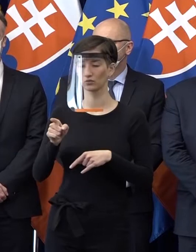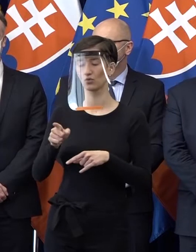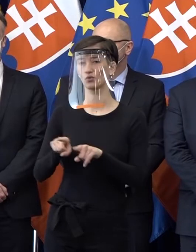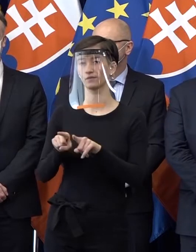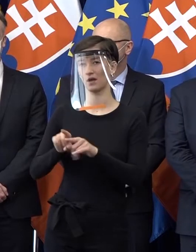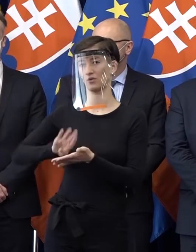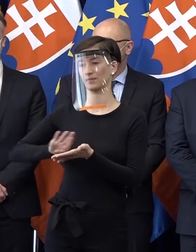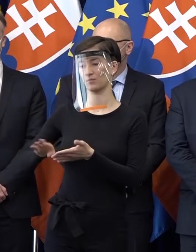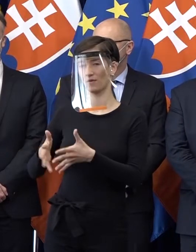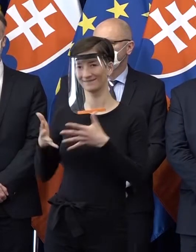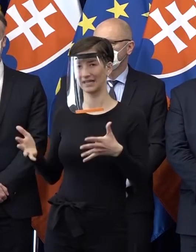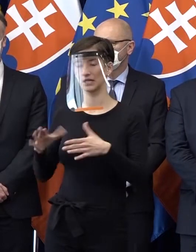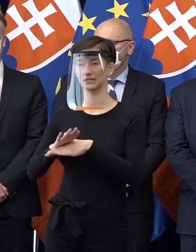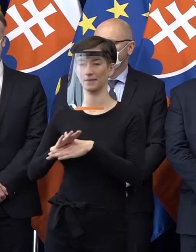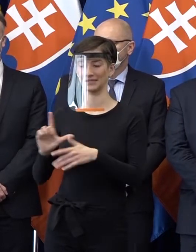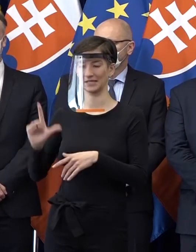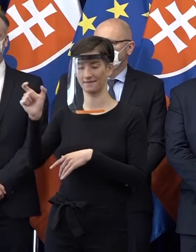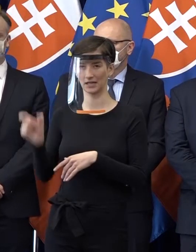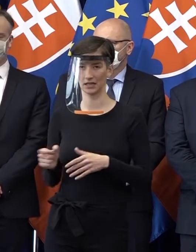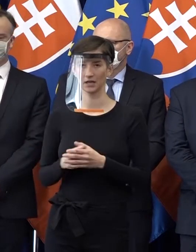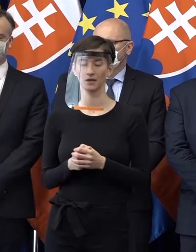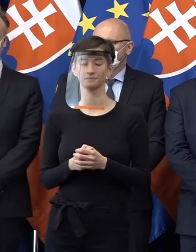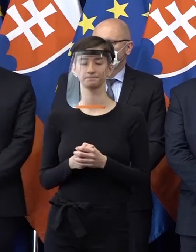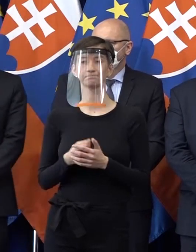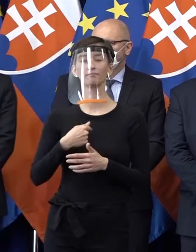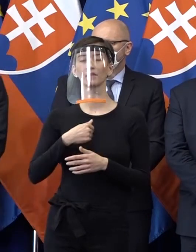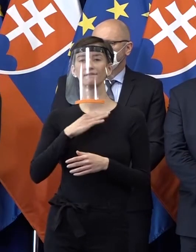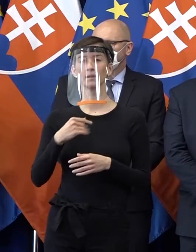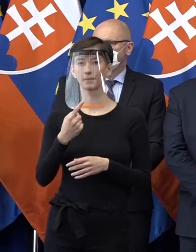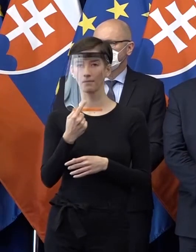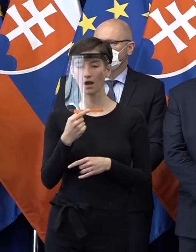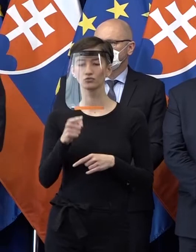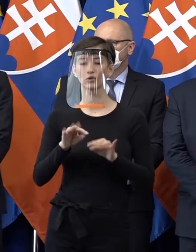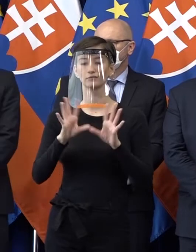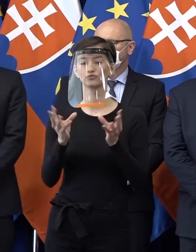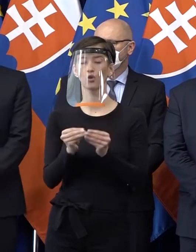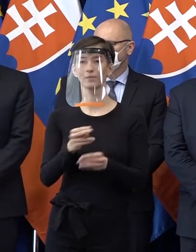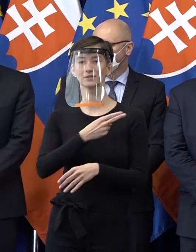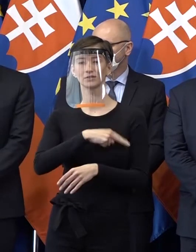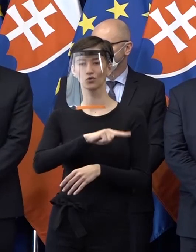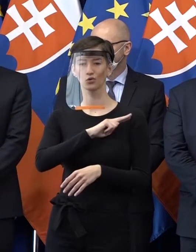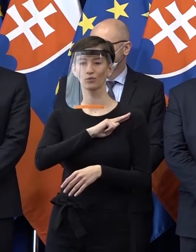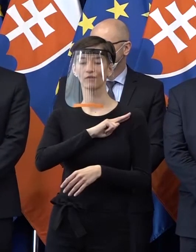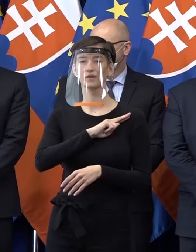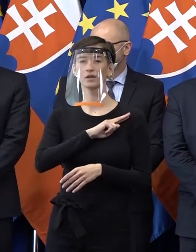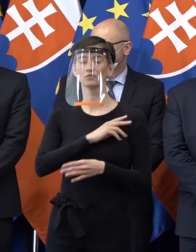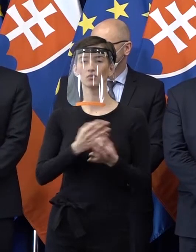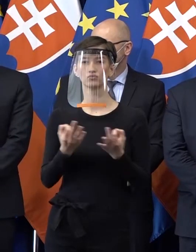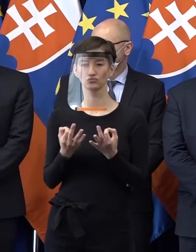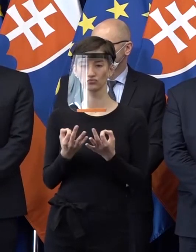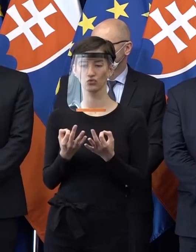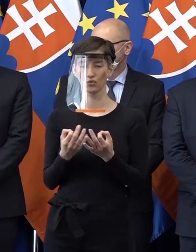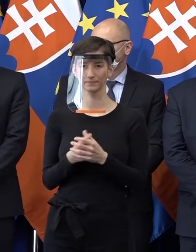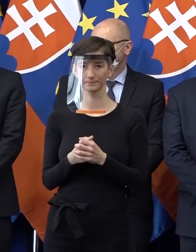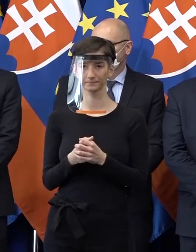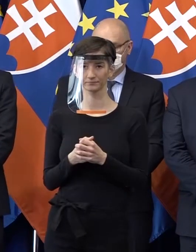Ja veľmi ocenujem, takú by som povedal, takú všeobecnú zodpovednosť aj zo strany týchto predstaviteľov zamestnávateľských zväzov, či už z pohľadu toho, garancie